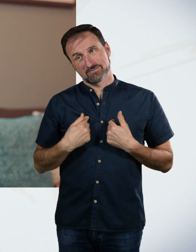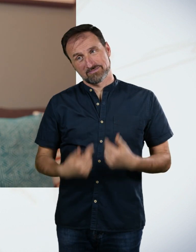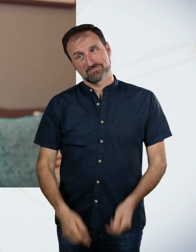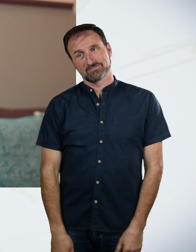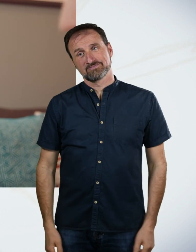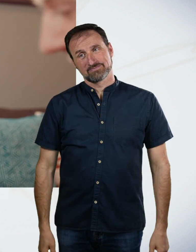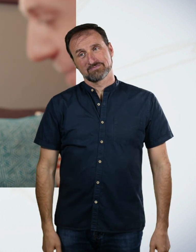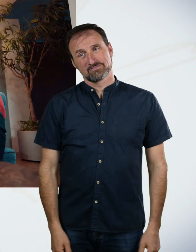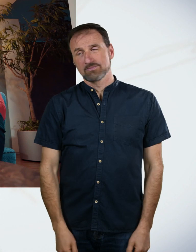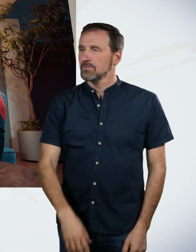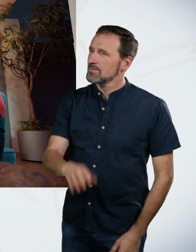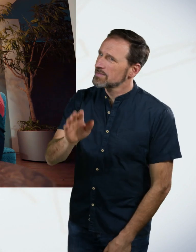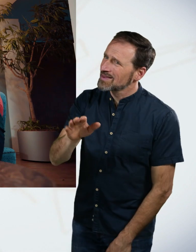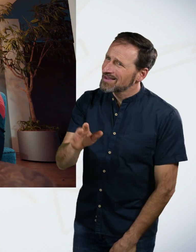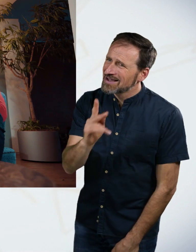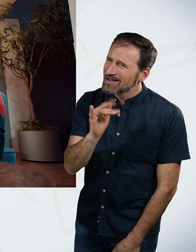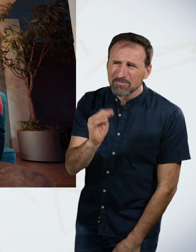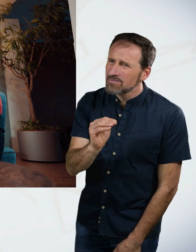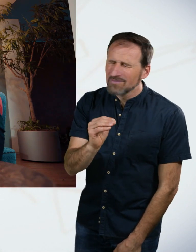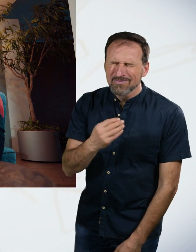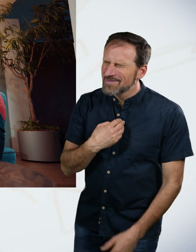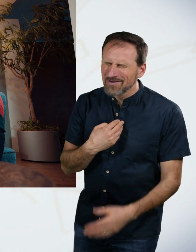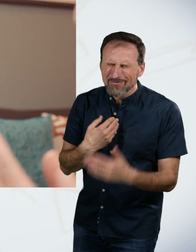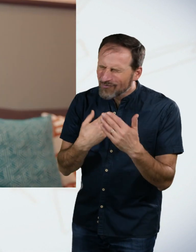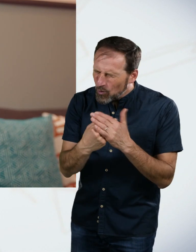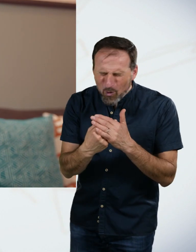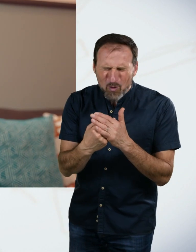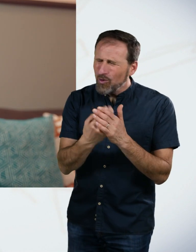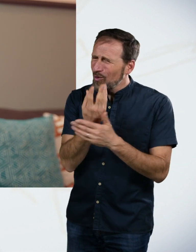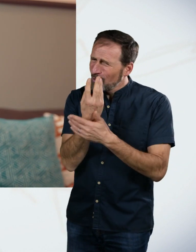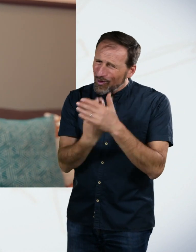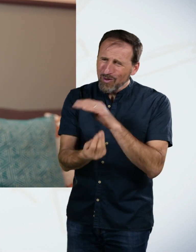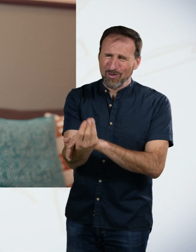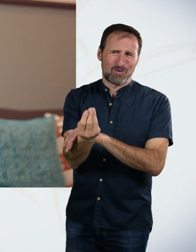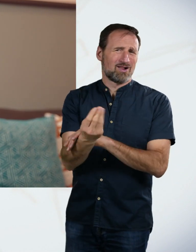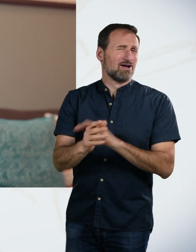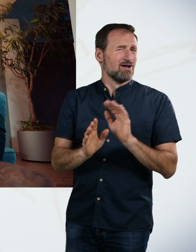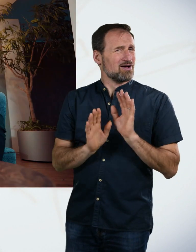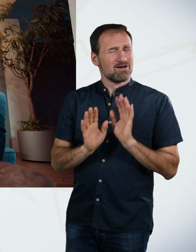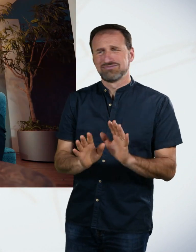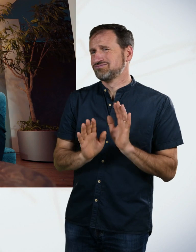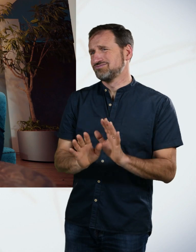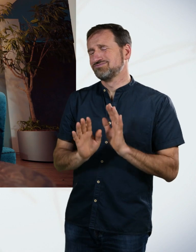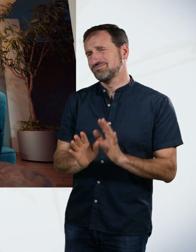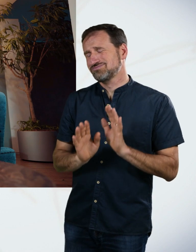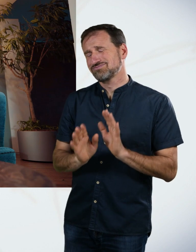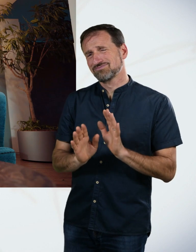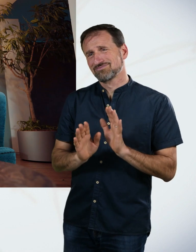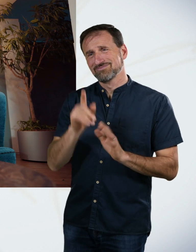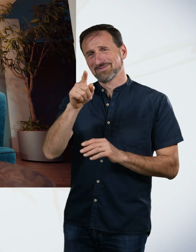Kim, ich fühle das auf so viele Arten und Weisen. Also deine genervte Attitude